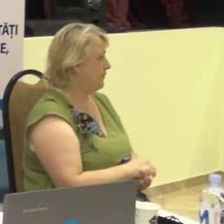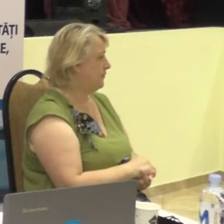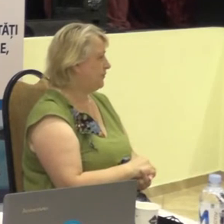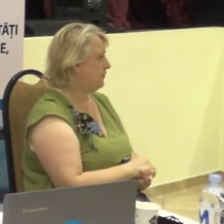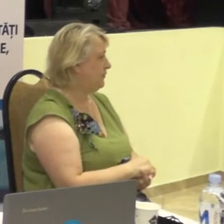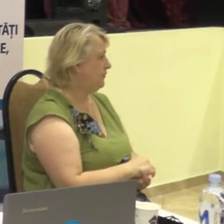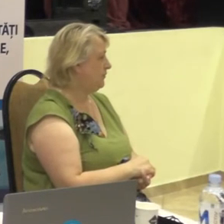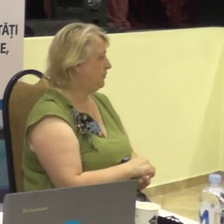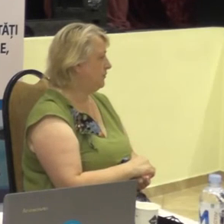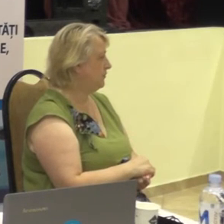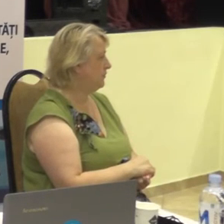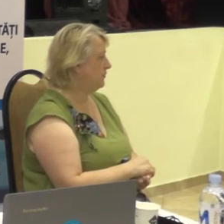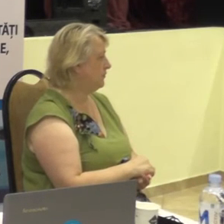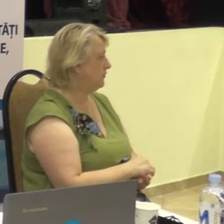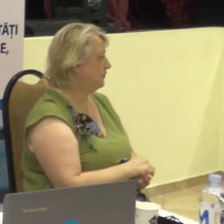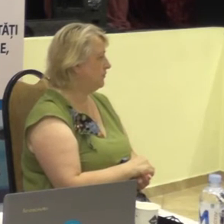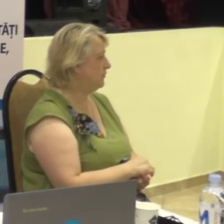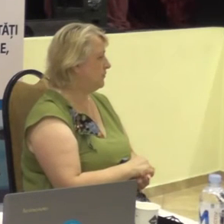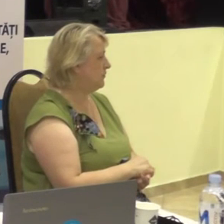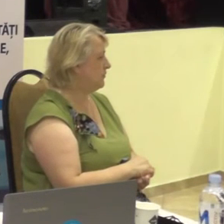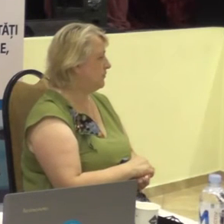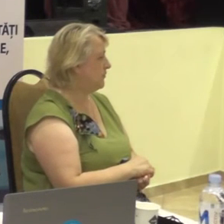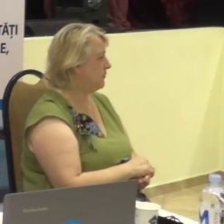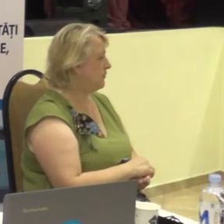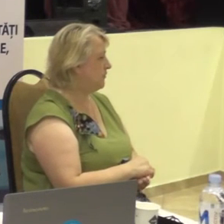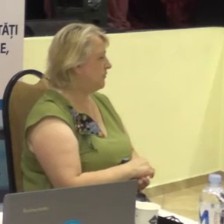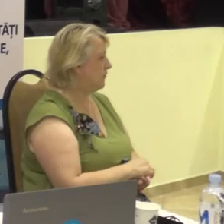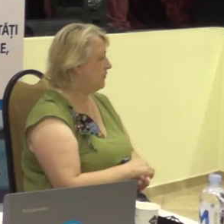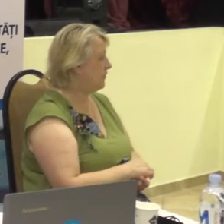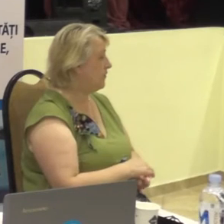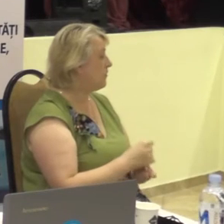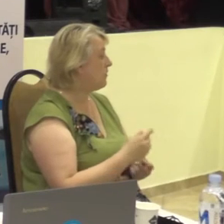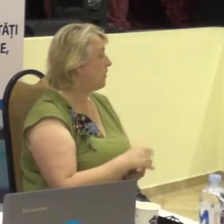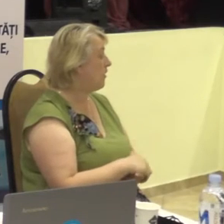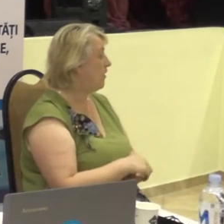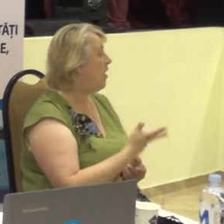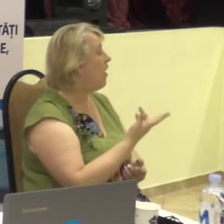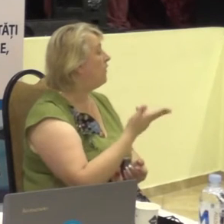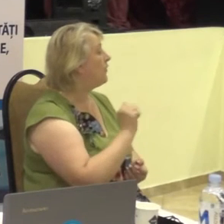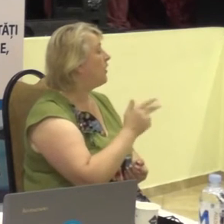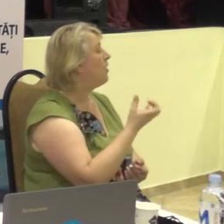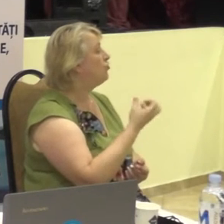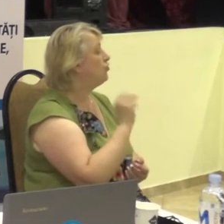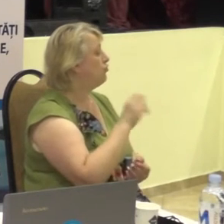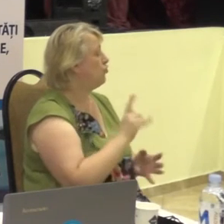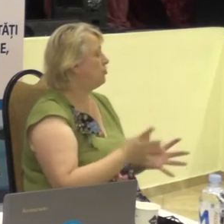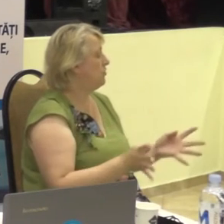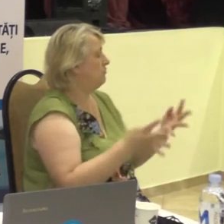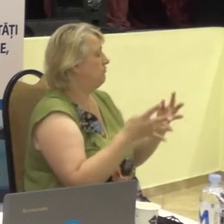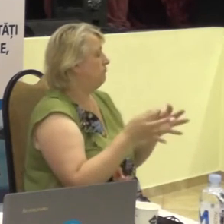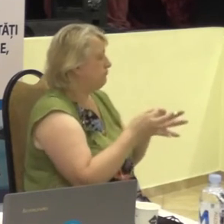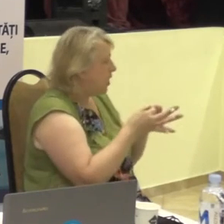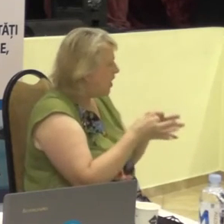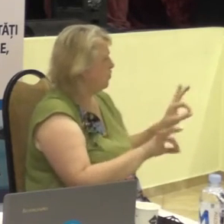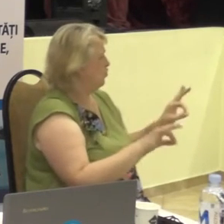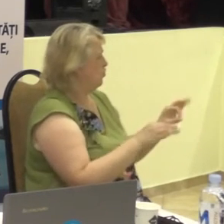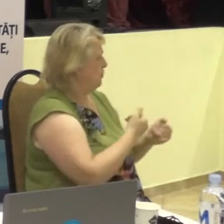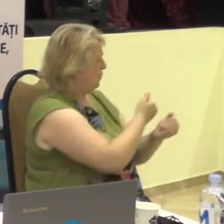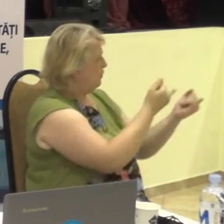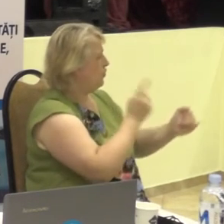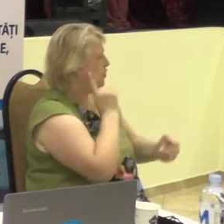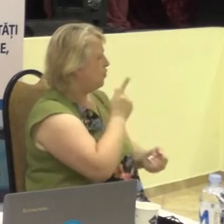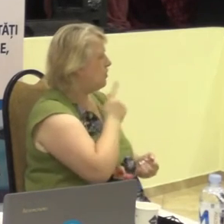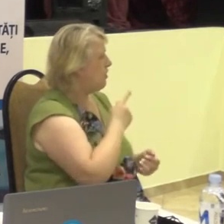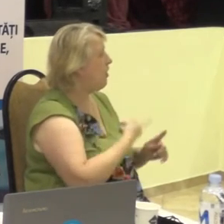O altă metodă de accesibilitate pentru persoane cu vizibilități este